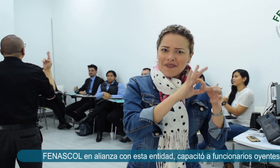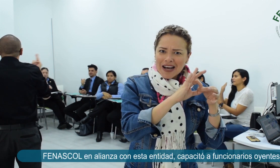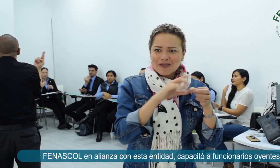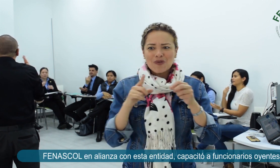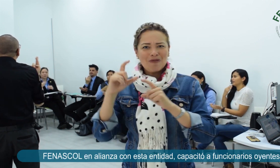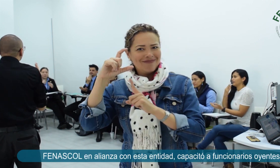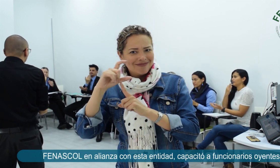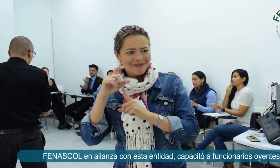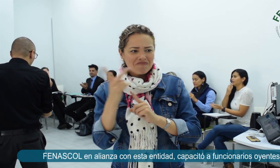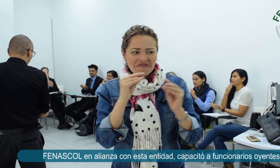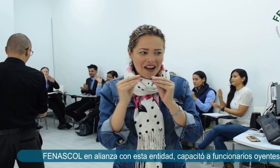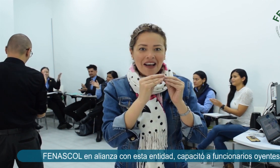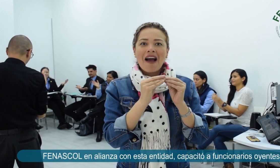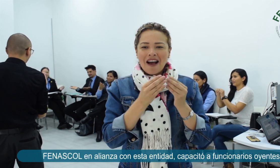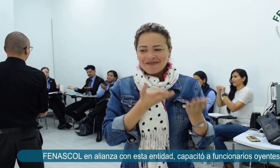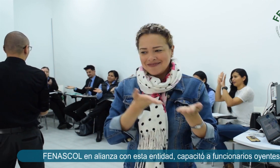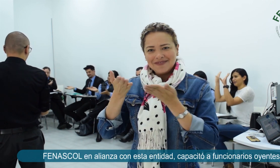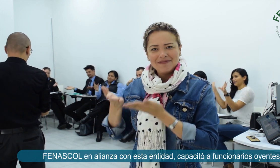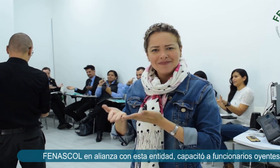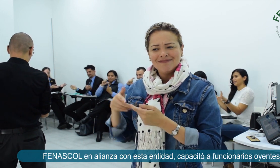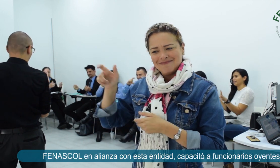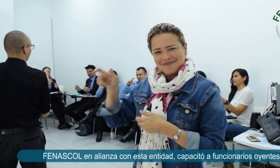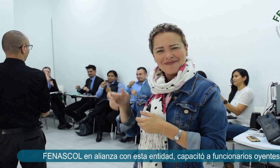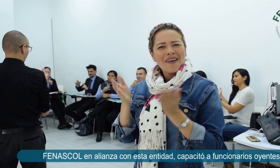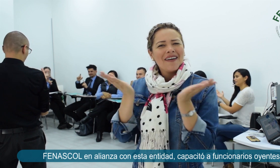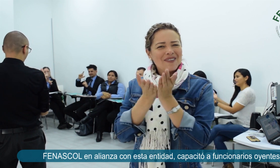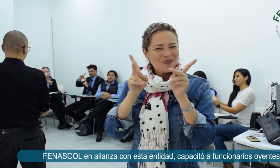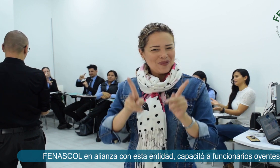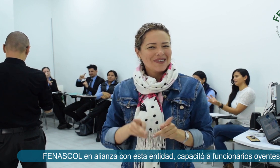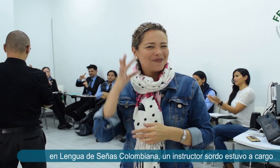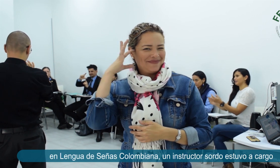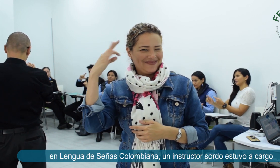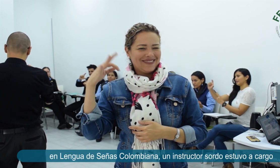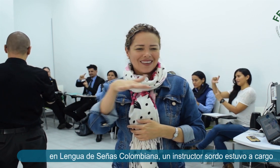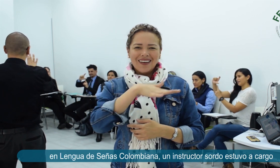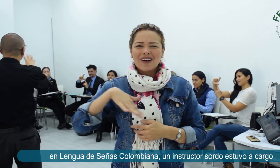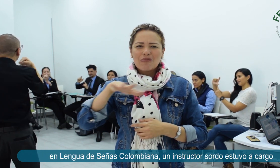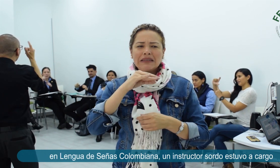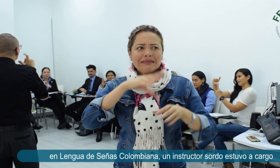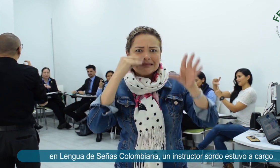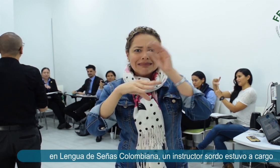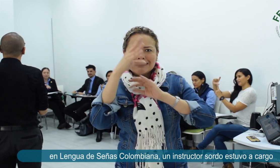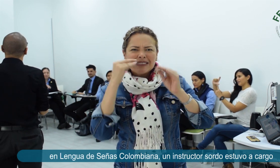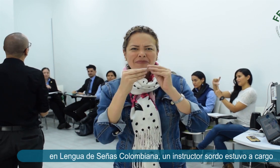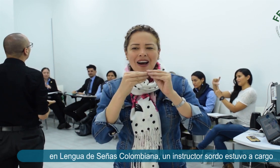Fenascol, en alianza con esta entidad, capacitó a funcionarios oyentes en lengua de señas colombiana.